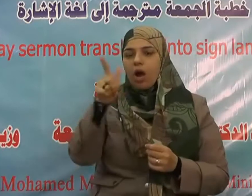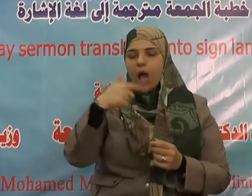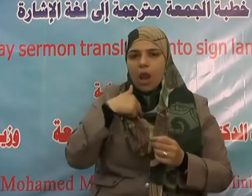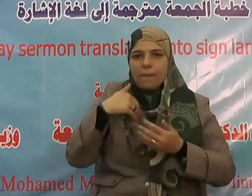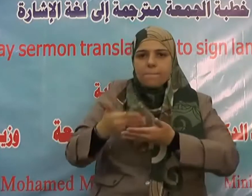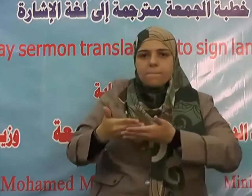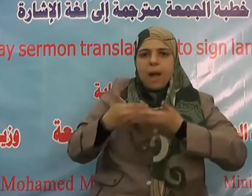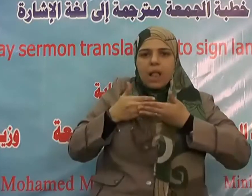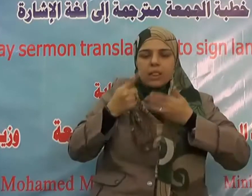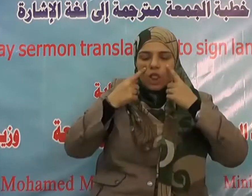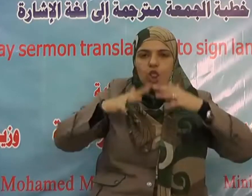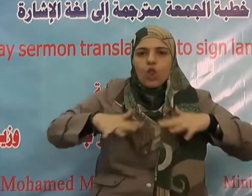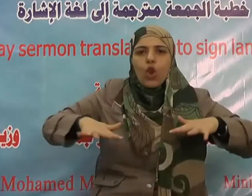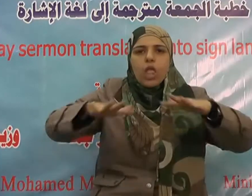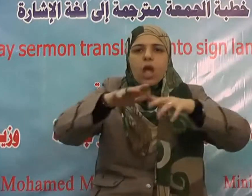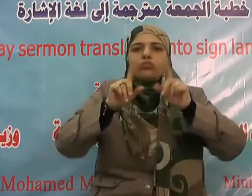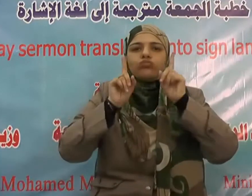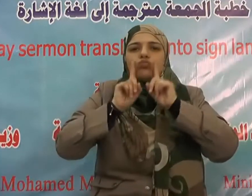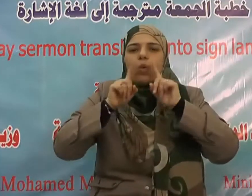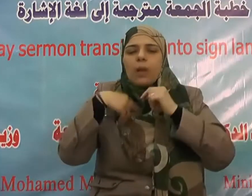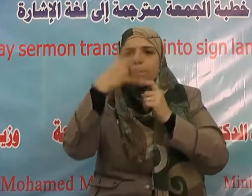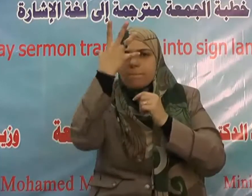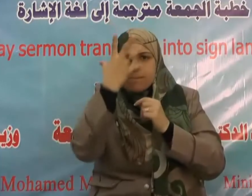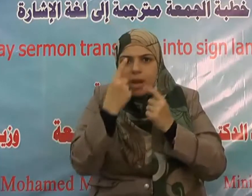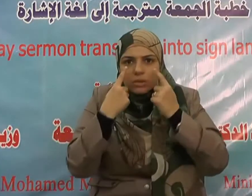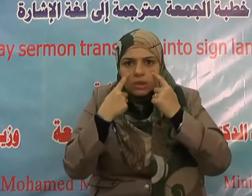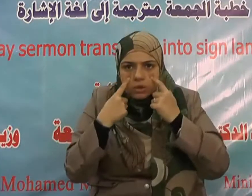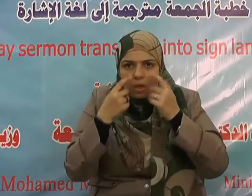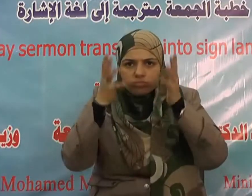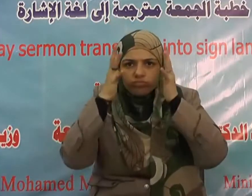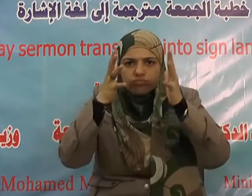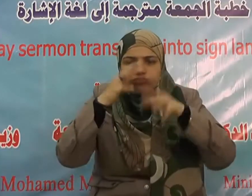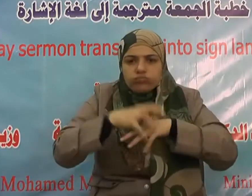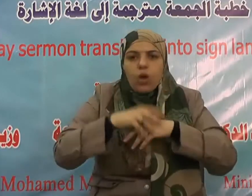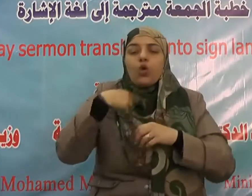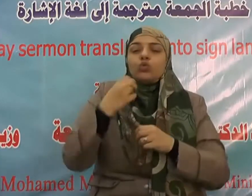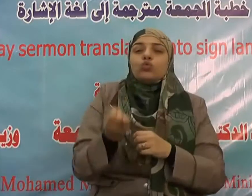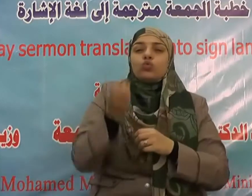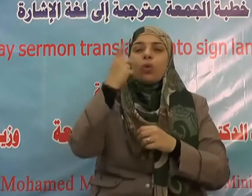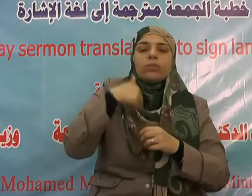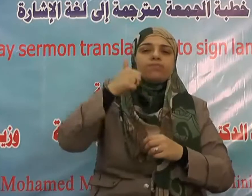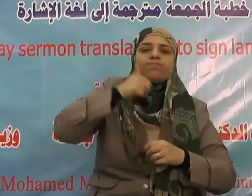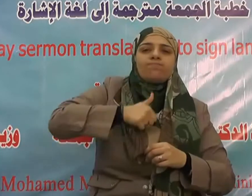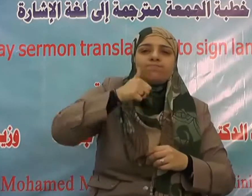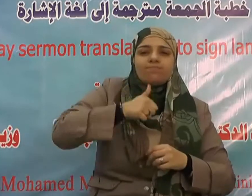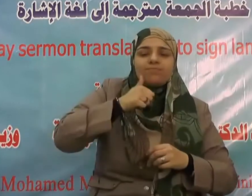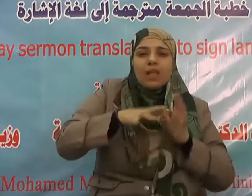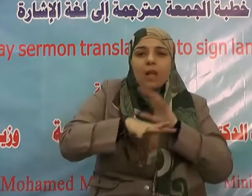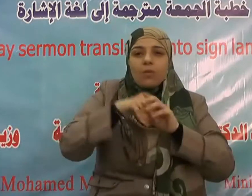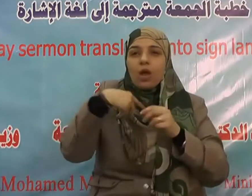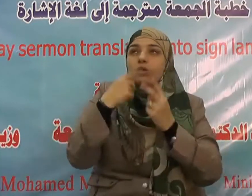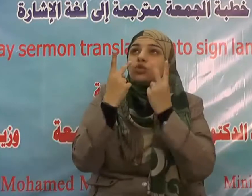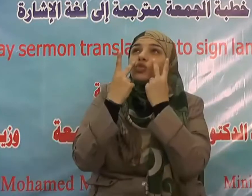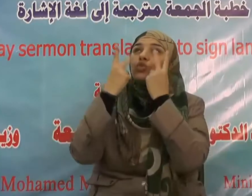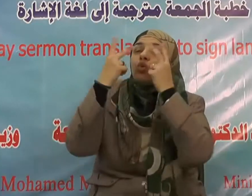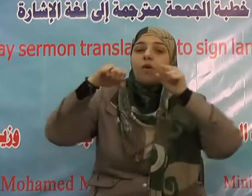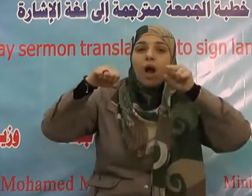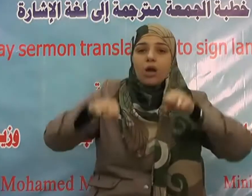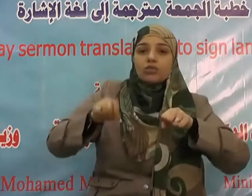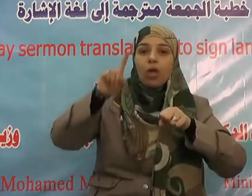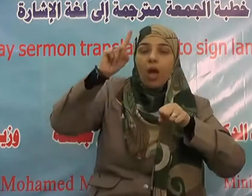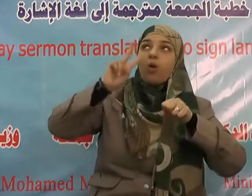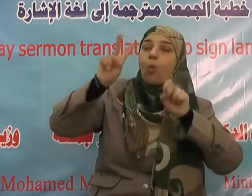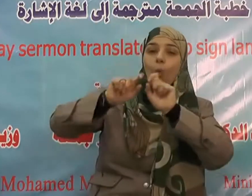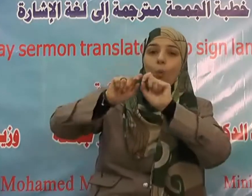الله تعالى يا أيها الذين آمنوا لا يسخر قوم من قوم عسى